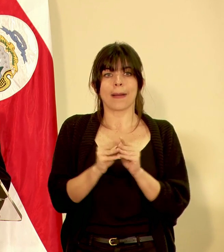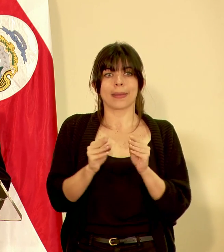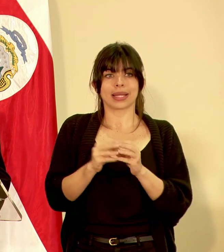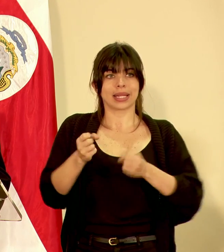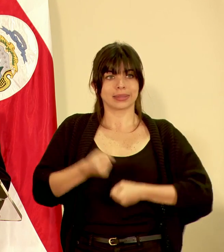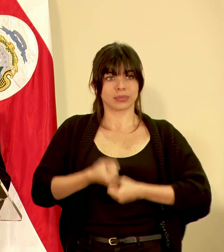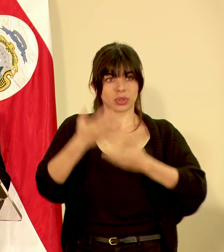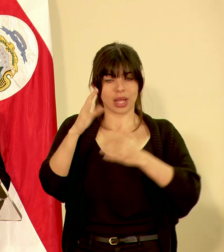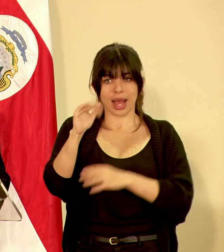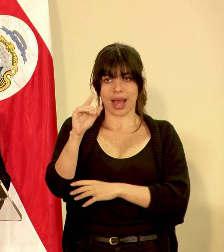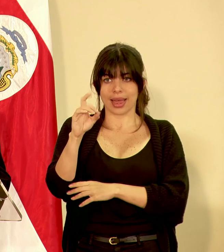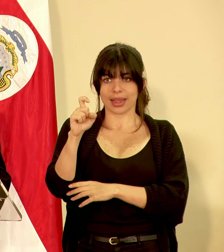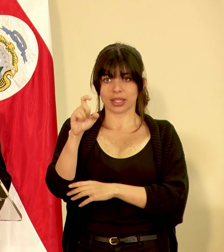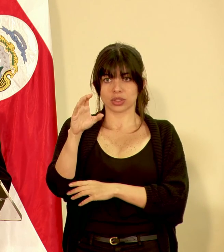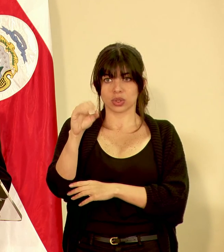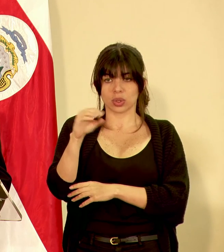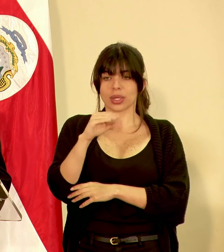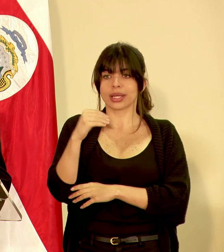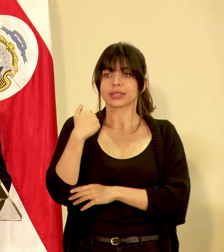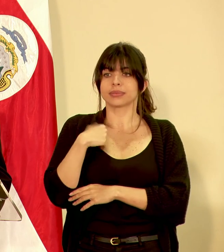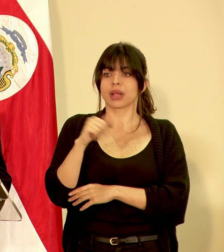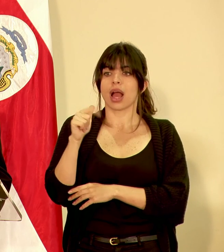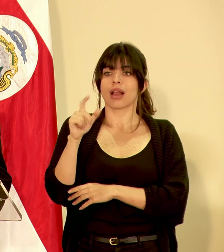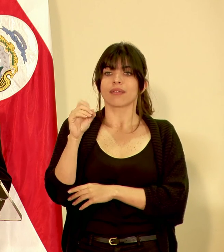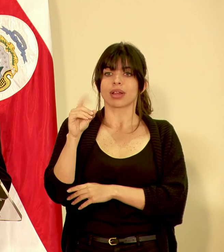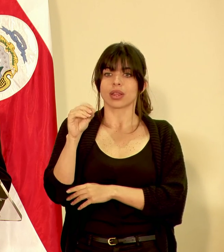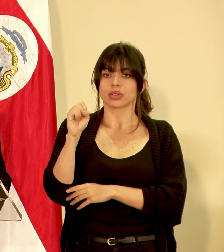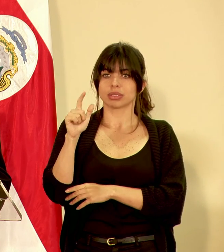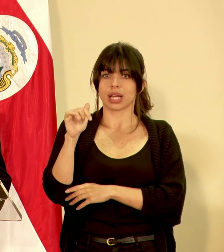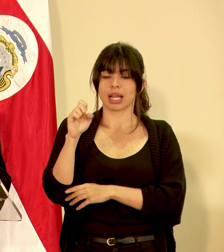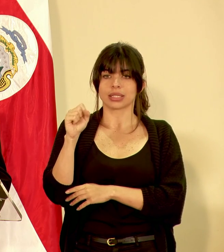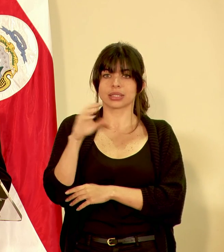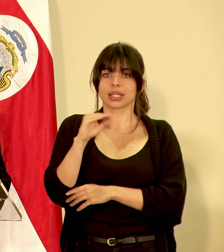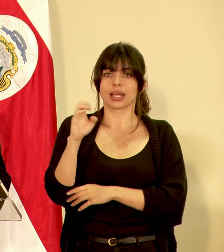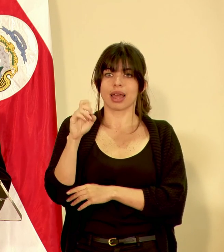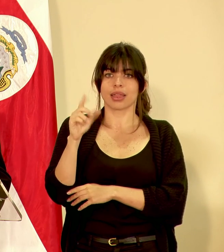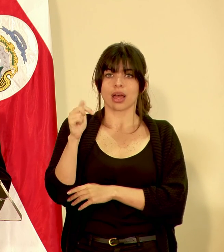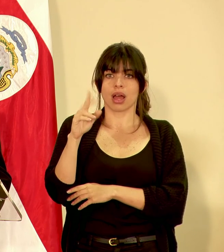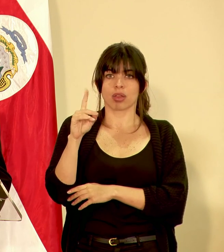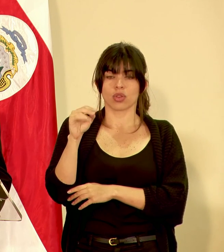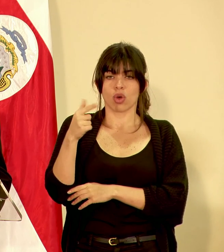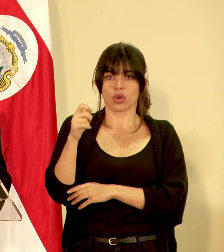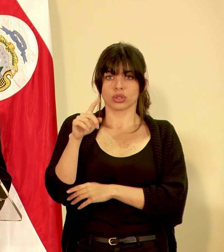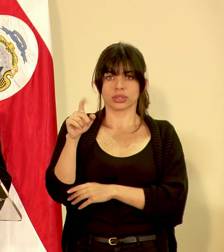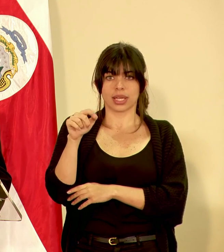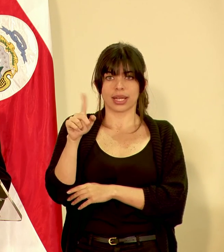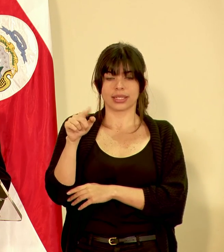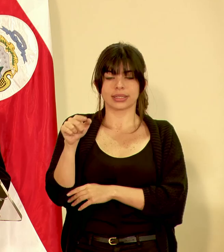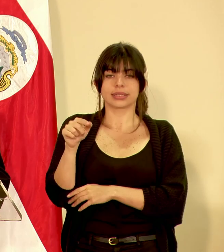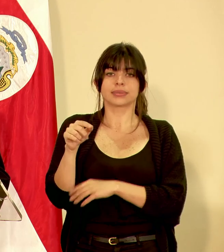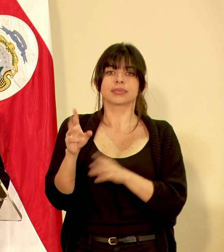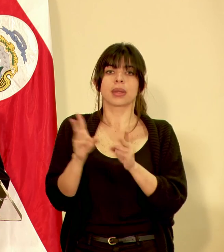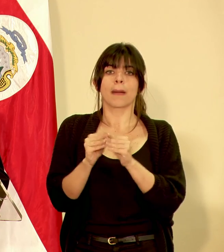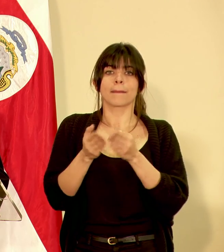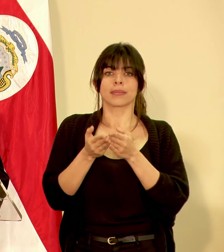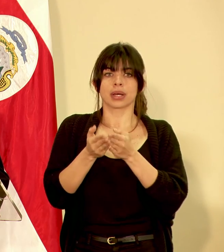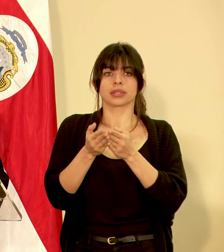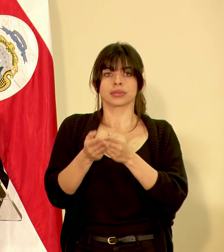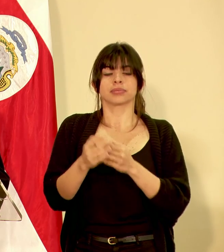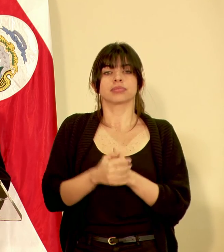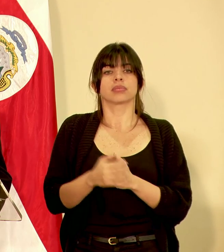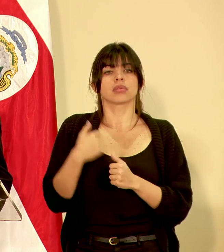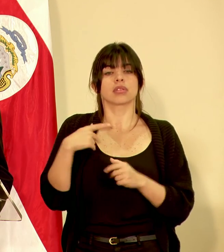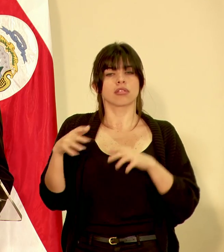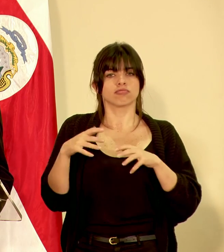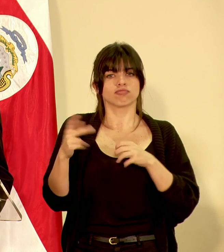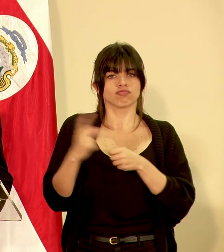Exportadores CADEXCO y de los señores Alfredo Salas y don Edgardo González de la Cámara de Navieros quienes han tenido